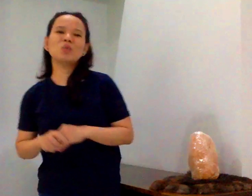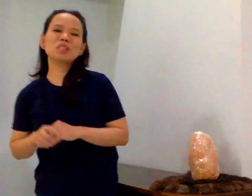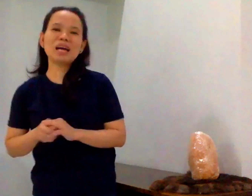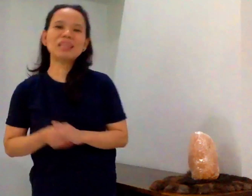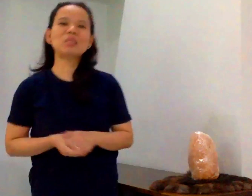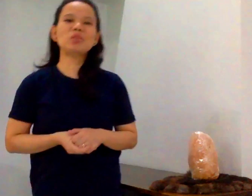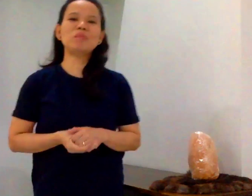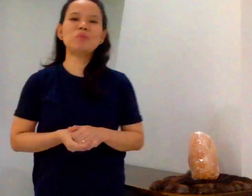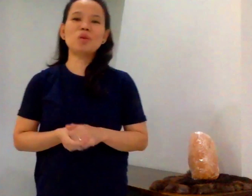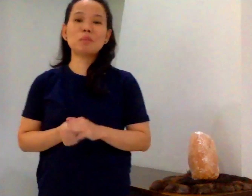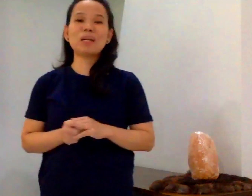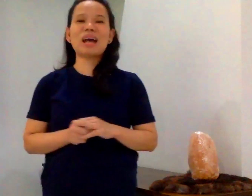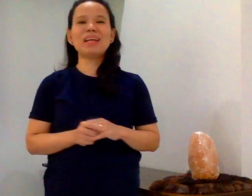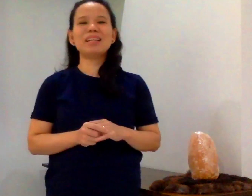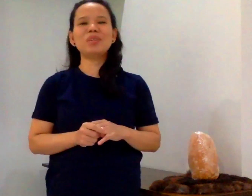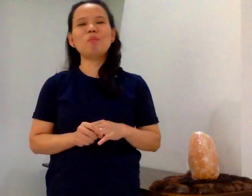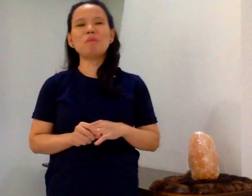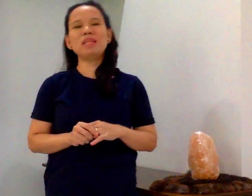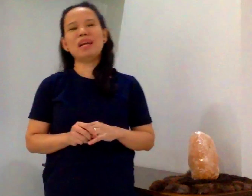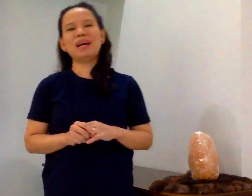Kumusta ang gastusin mo sa pagkain ng iyong pamilya?